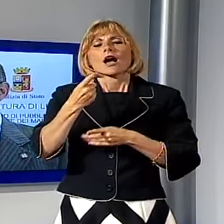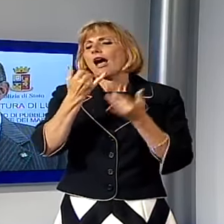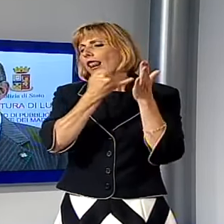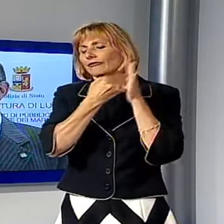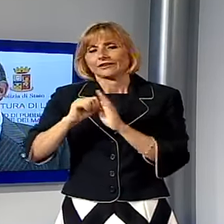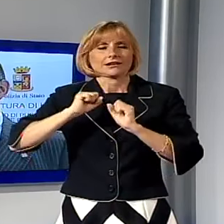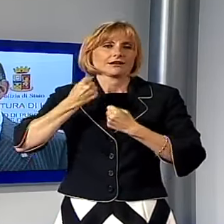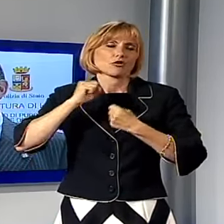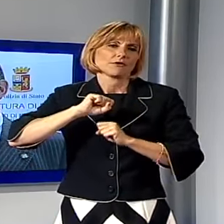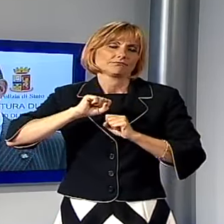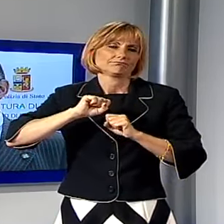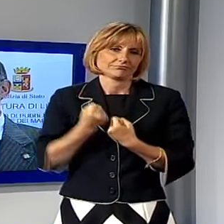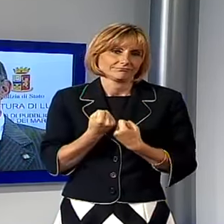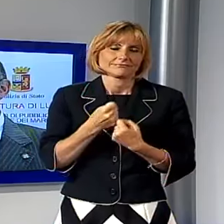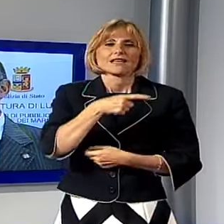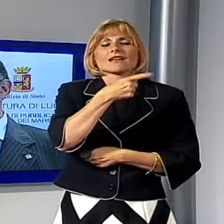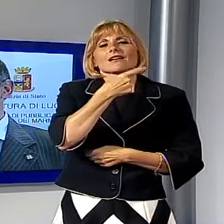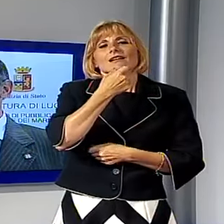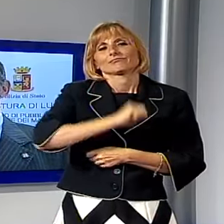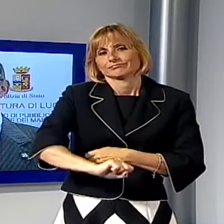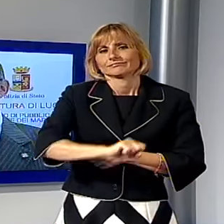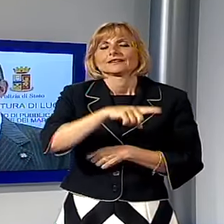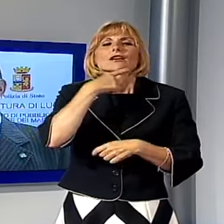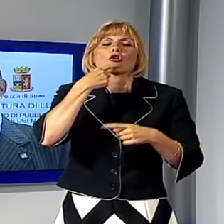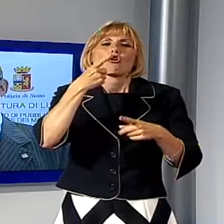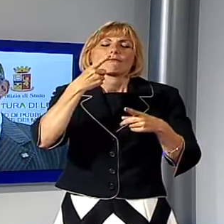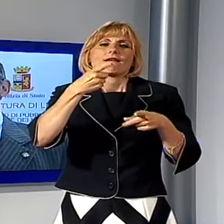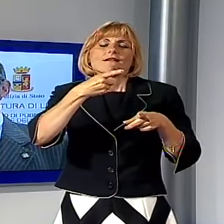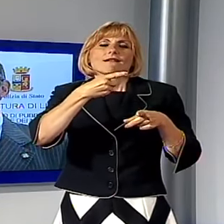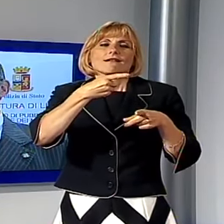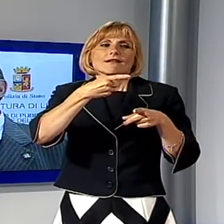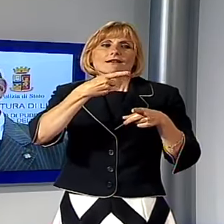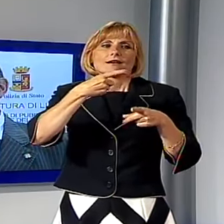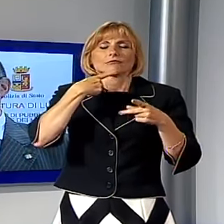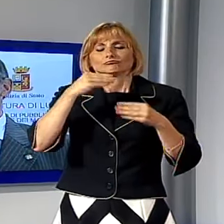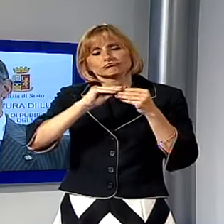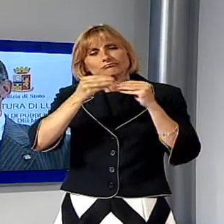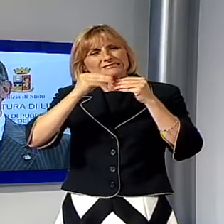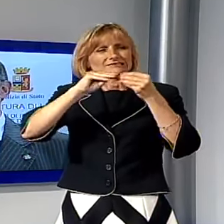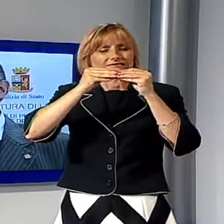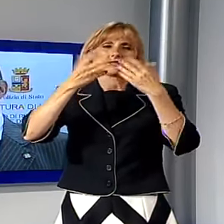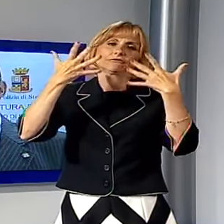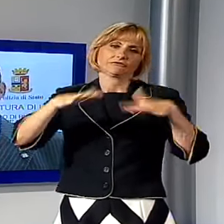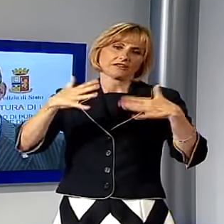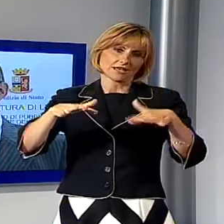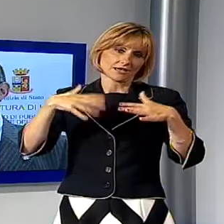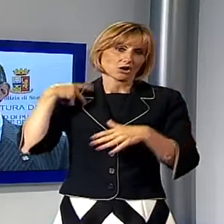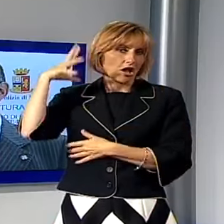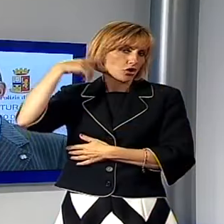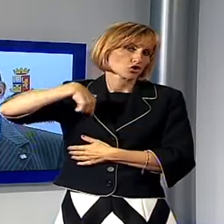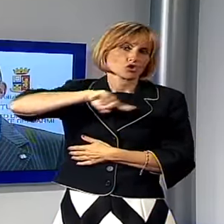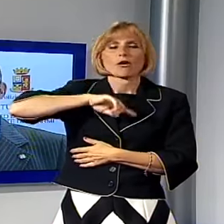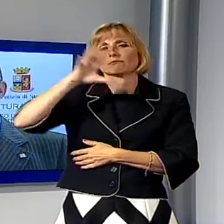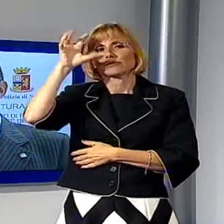semplicemente forse molto così ingenui o scapestrati abbiamo ricostruito la dinamica con ogni